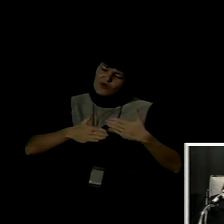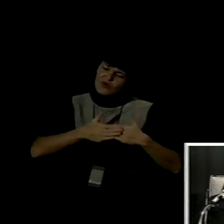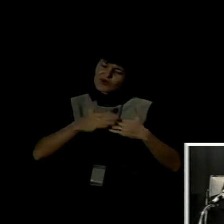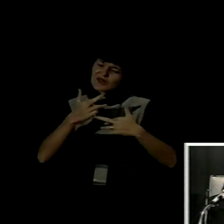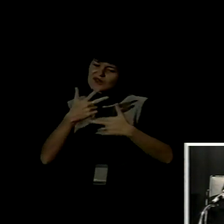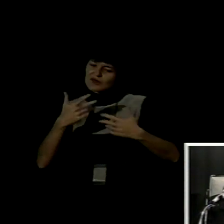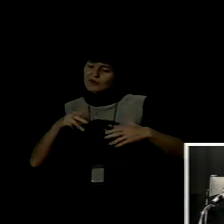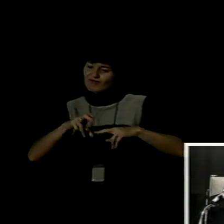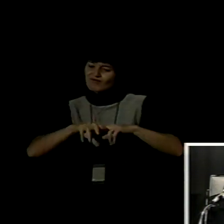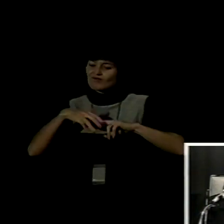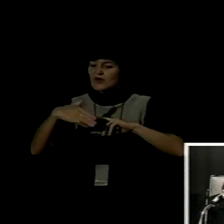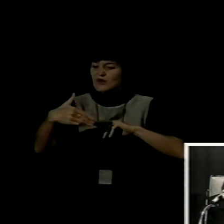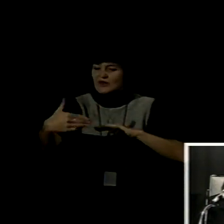pertenecen a una minoría.